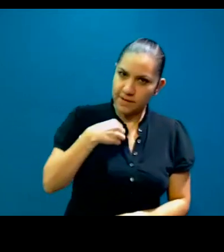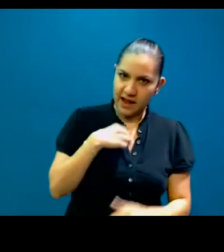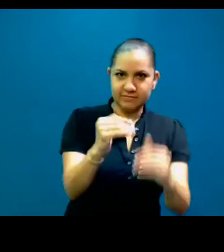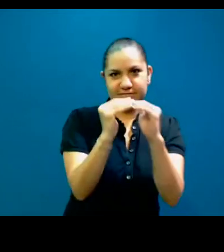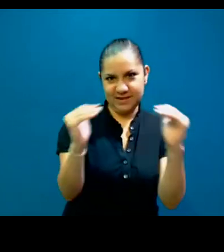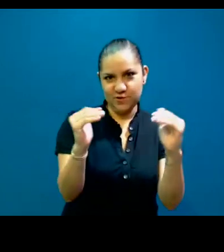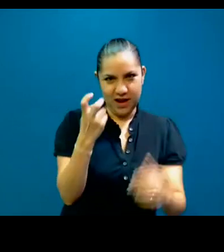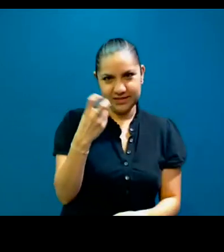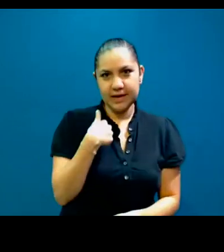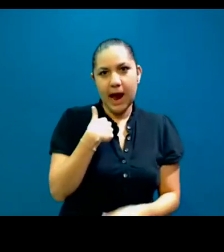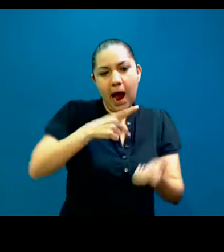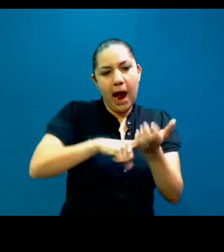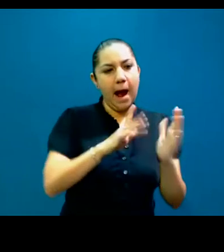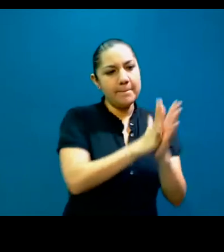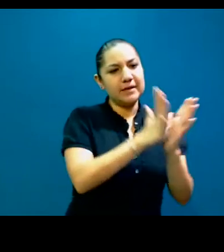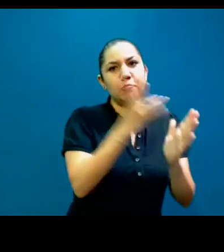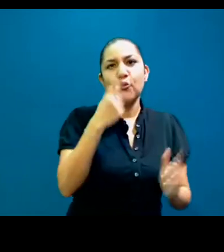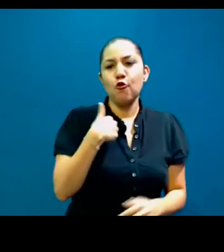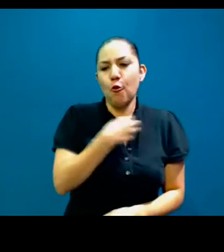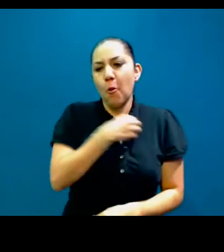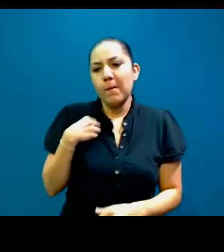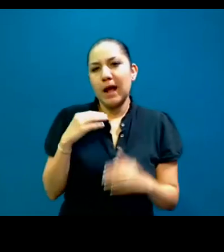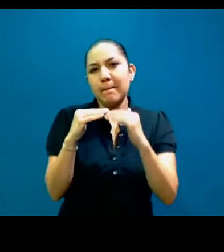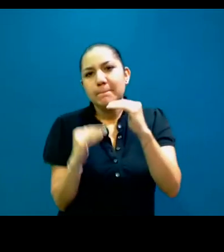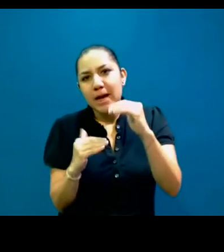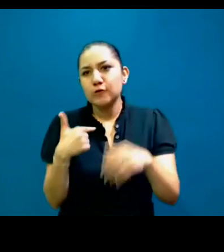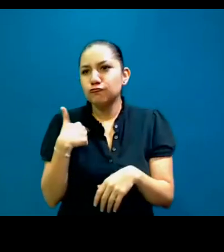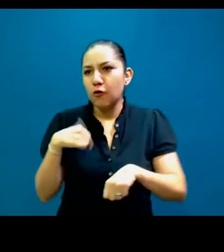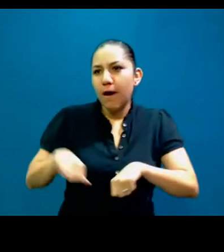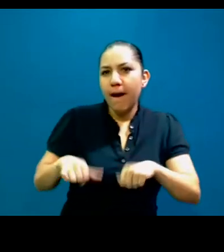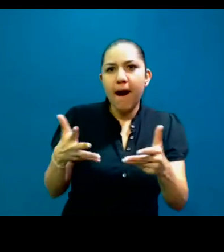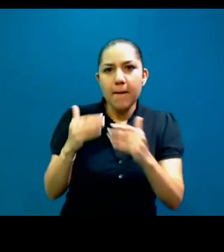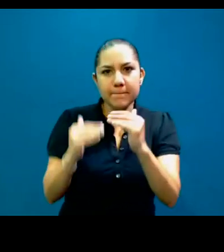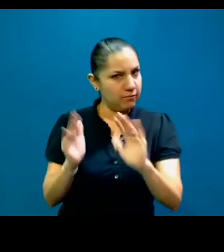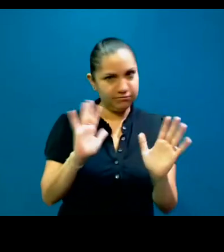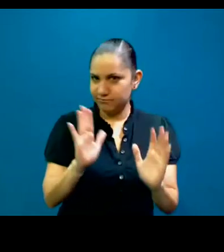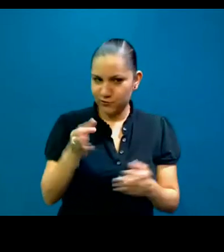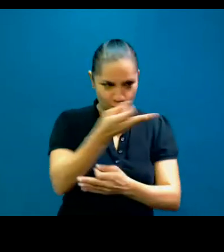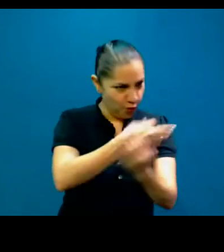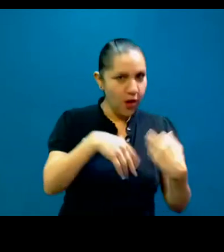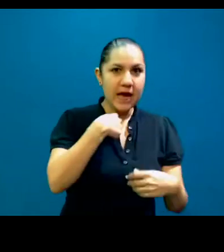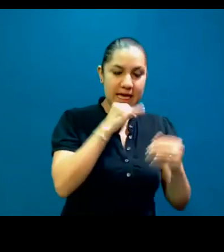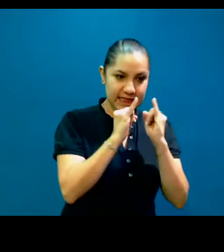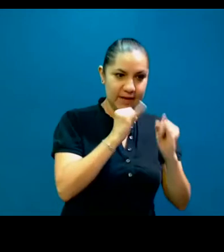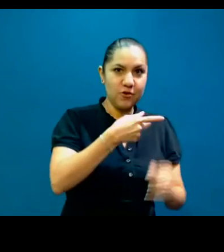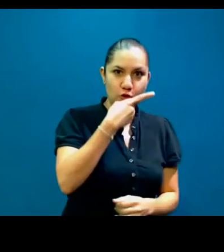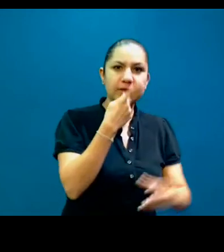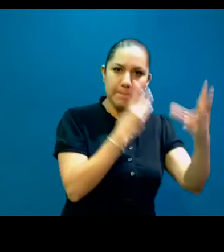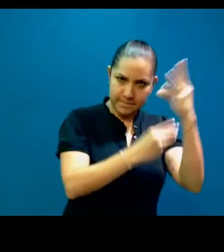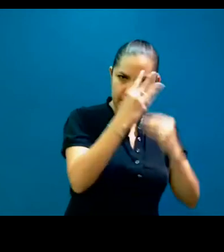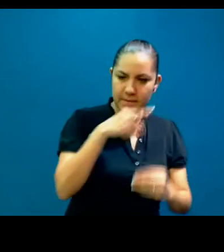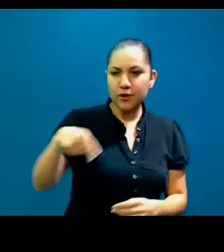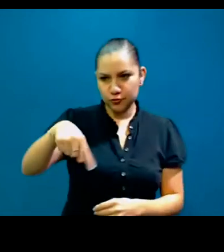obligaciones, ¿no? Ellos también están obligados, y ellos están formándose también, y estamos formándonos entre todos, tratando de ser